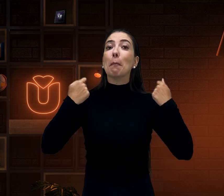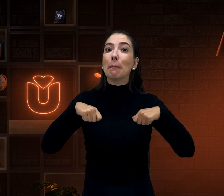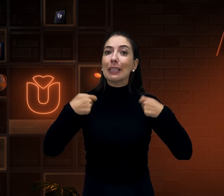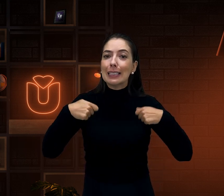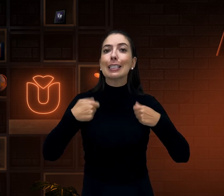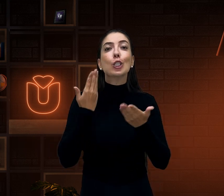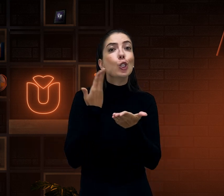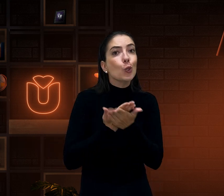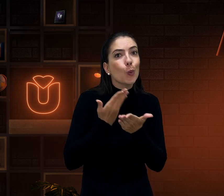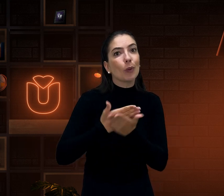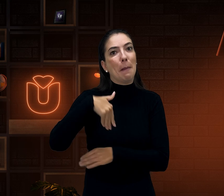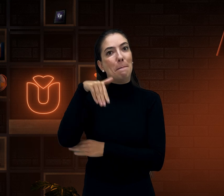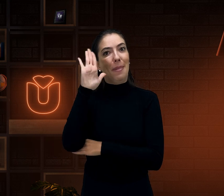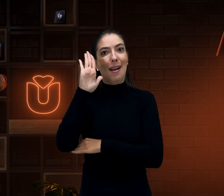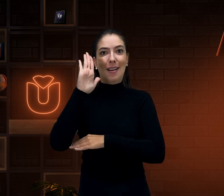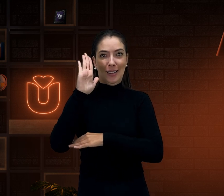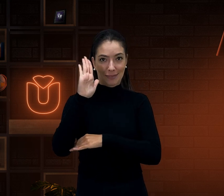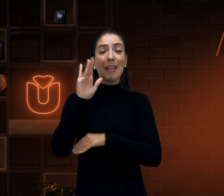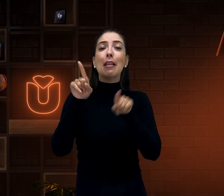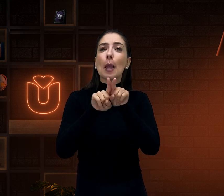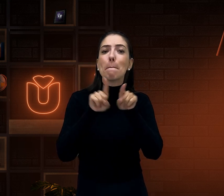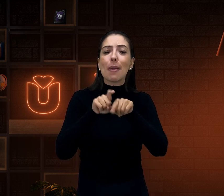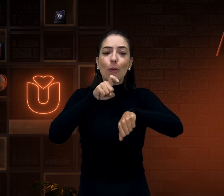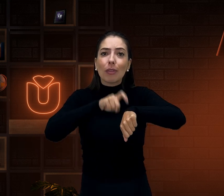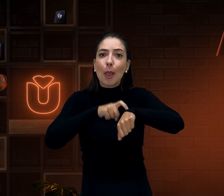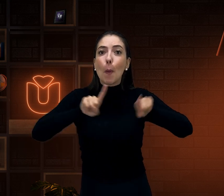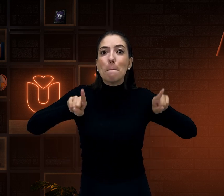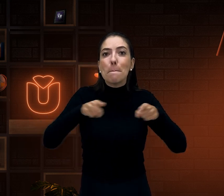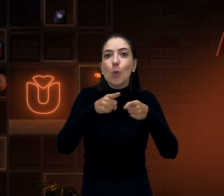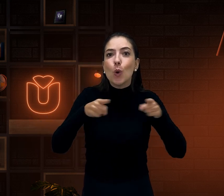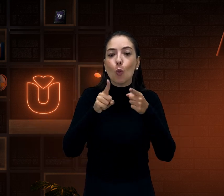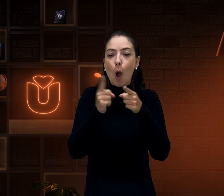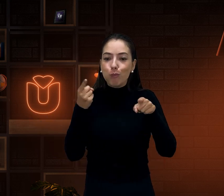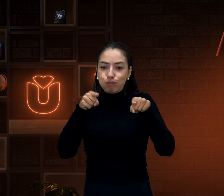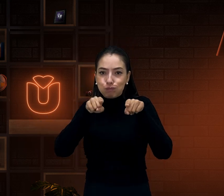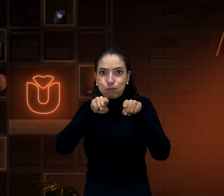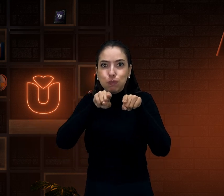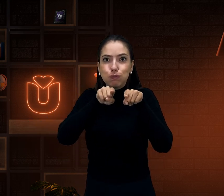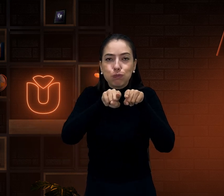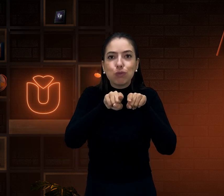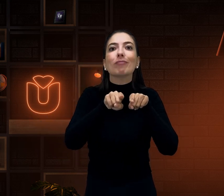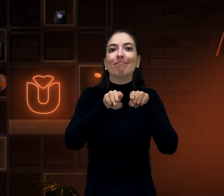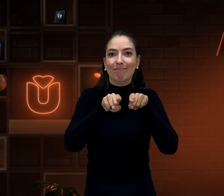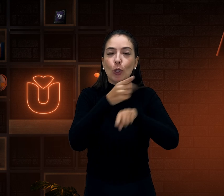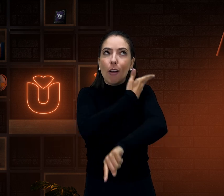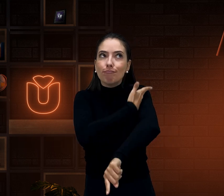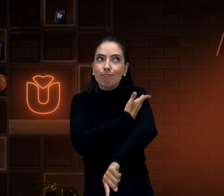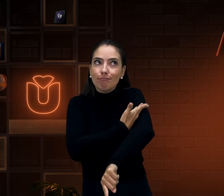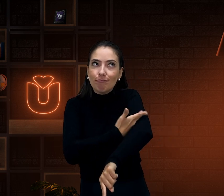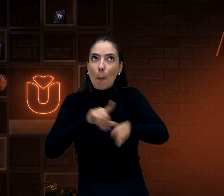Precisa sim bastante estudo e tempo de prática para que aconteça